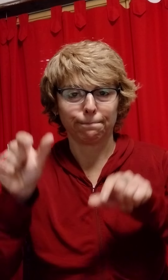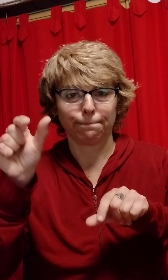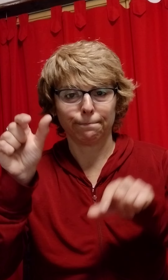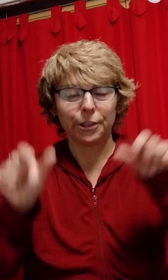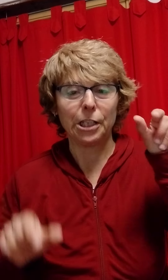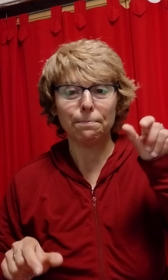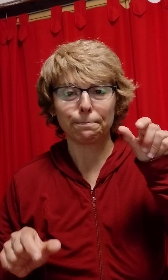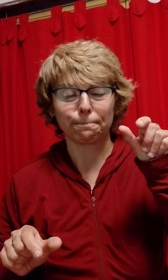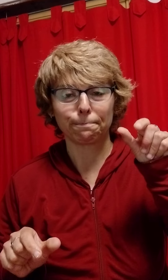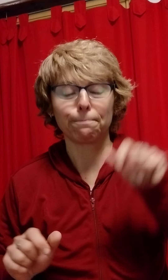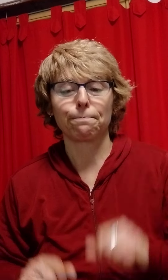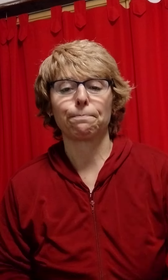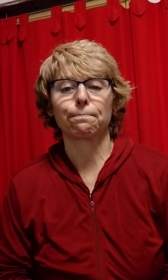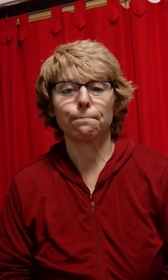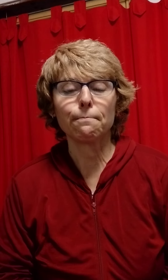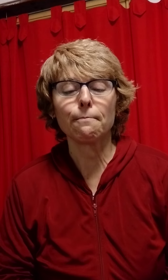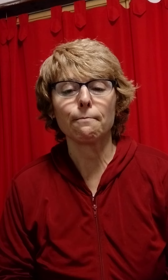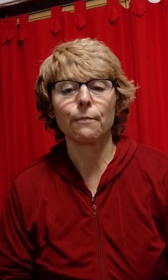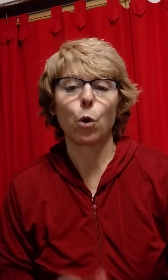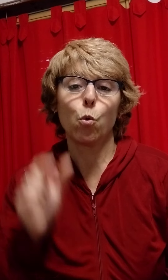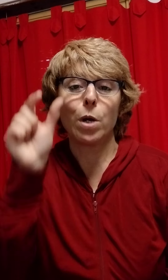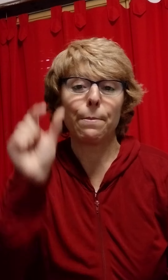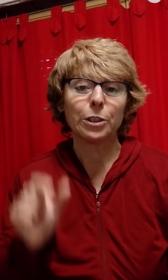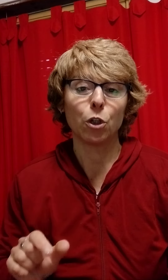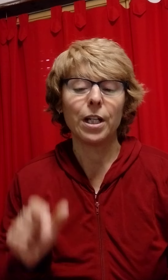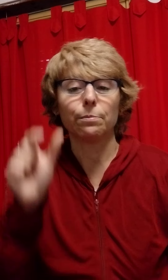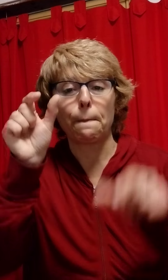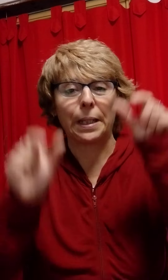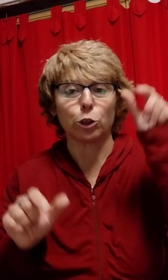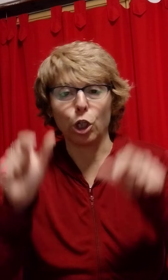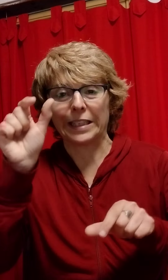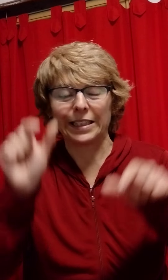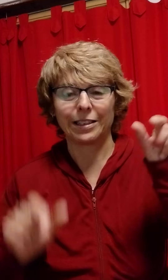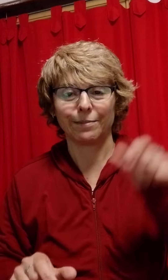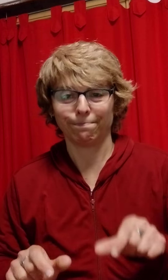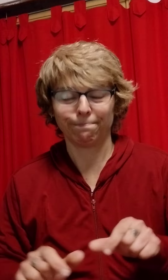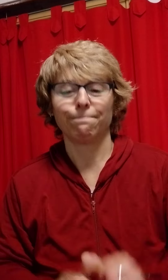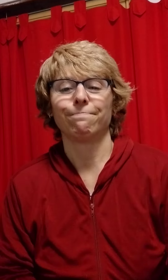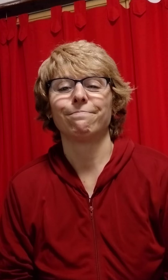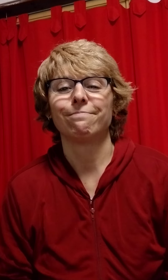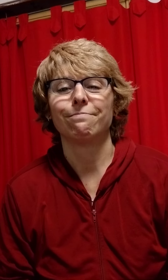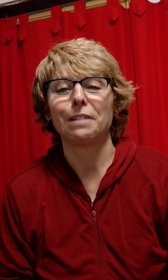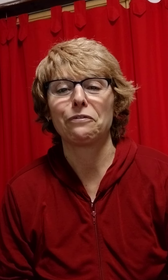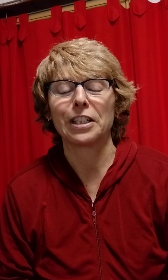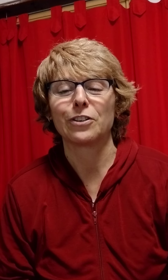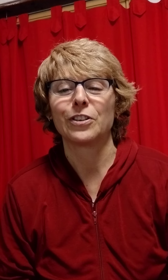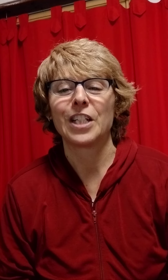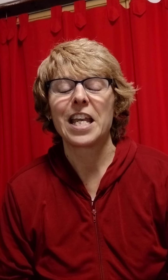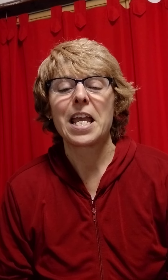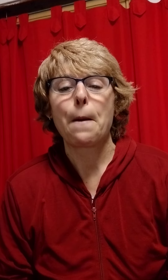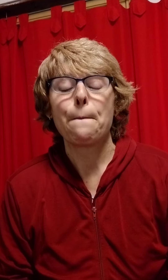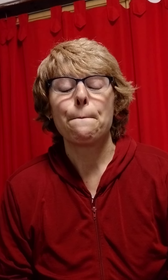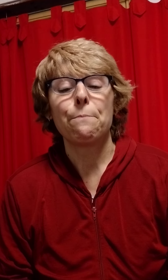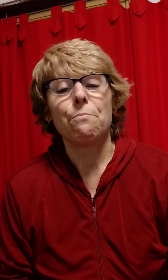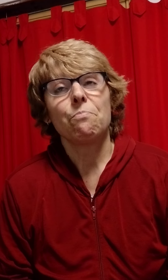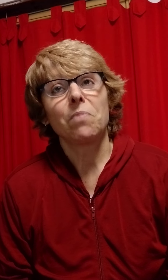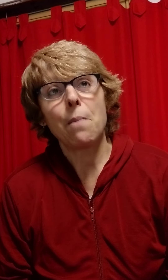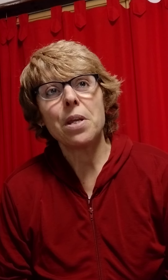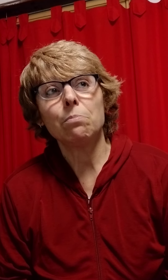¿Sí? Una persona, personas. Perfecto. También